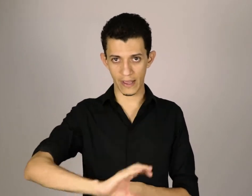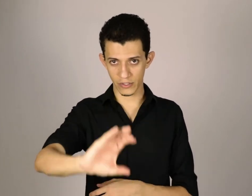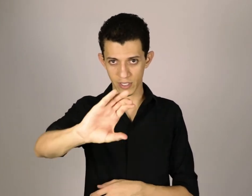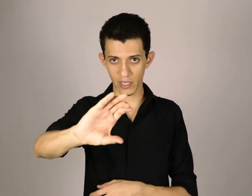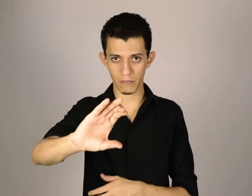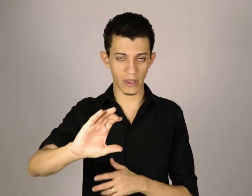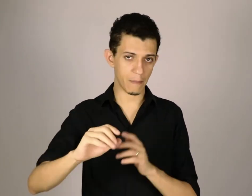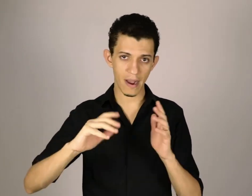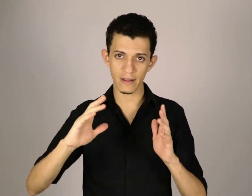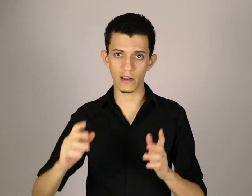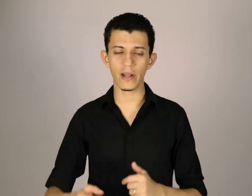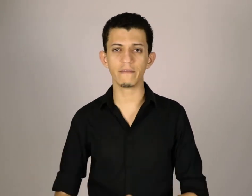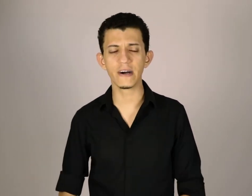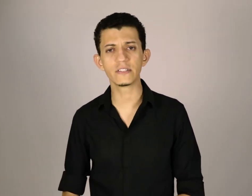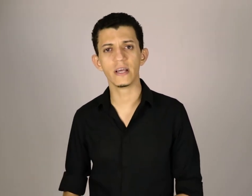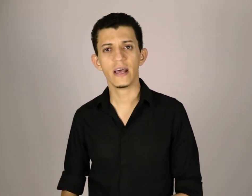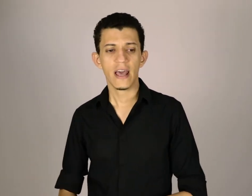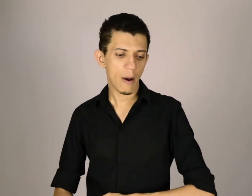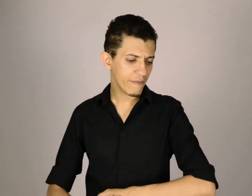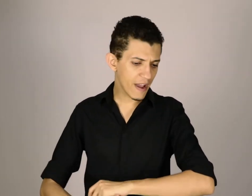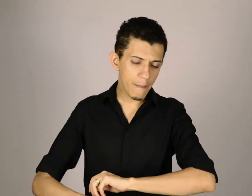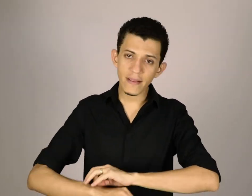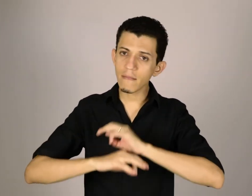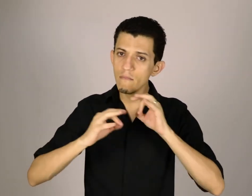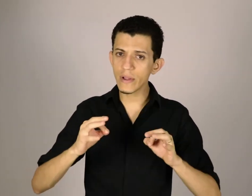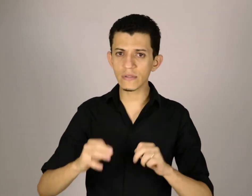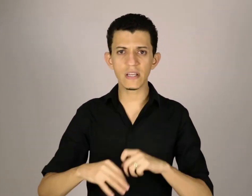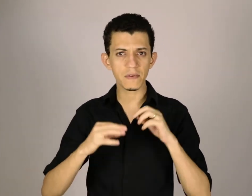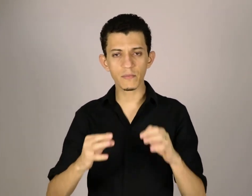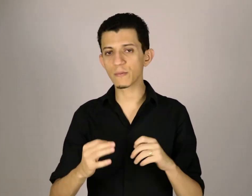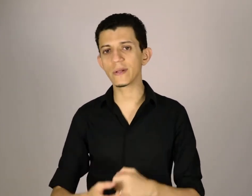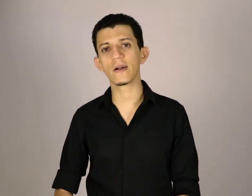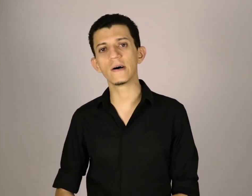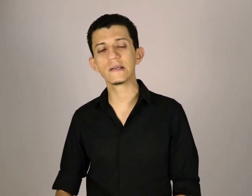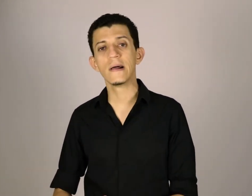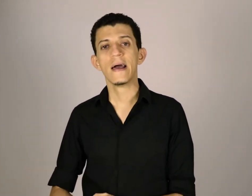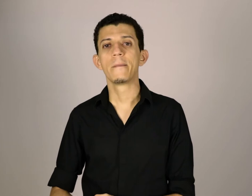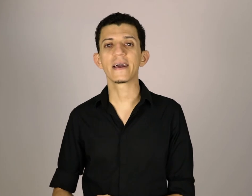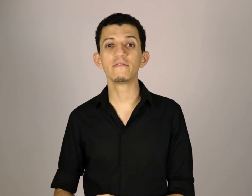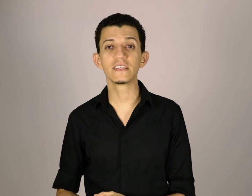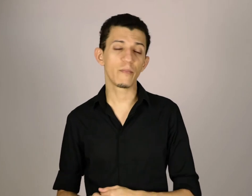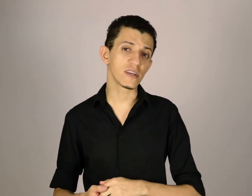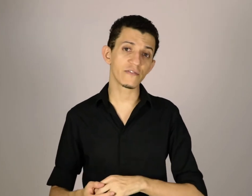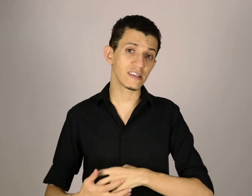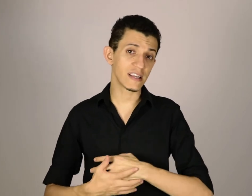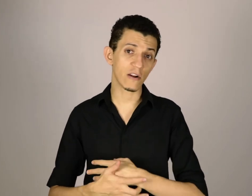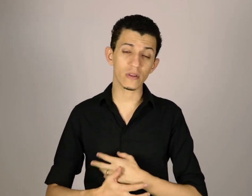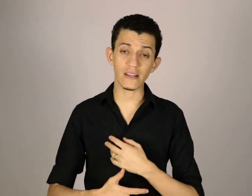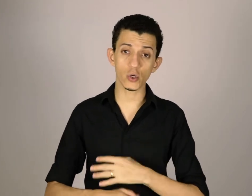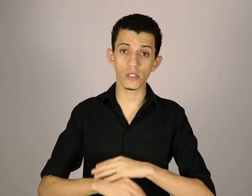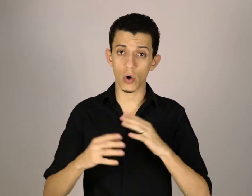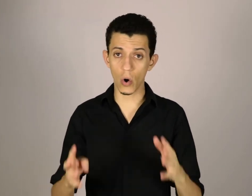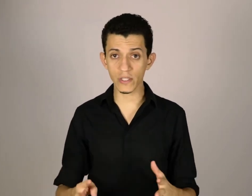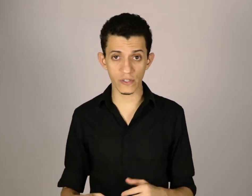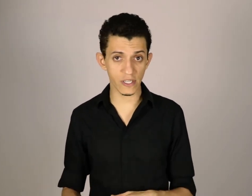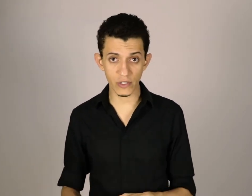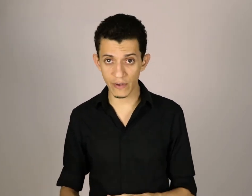este aqui, porque a marca dele é um elefante, é uma ferramenta muito simples, muito poderosa, para que você possa fazer anotações onde você estiver,